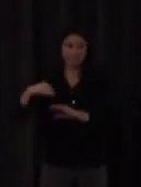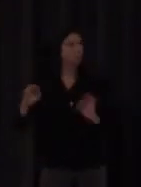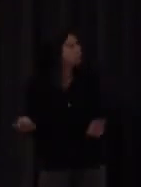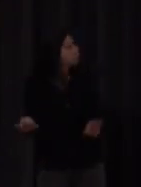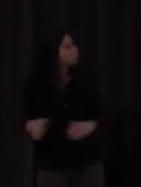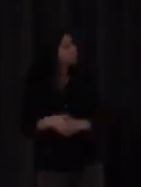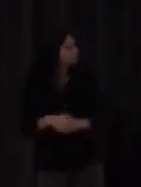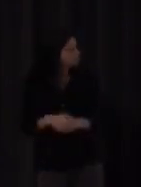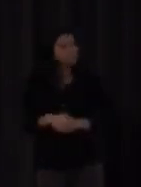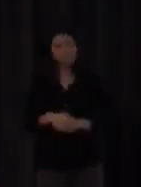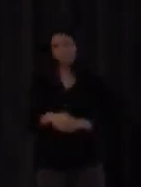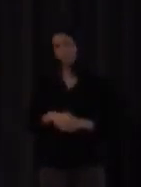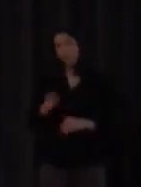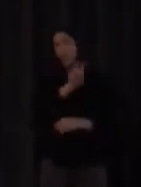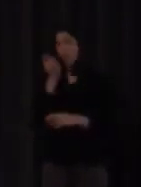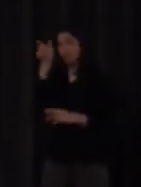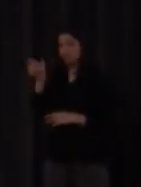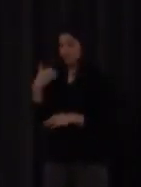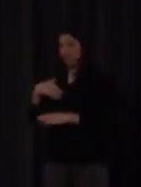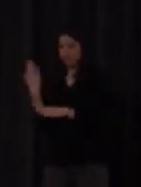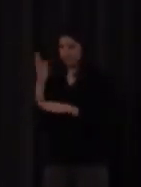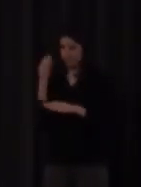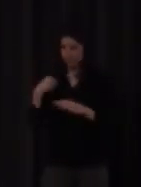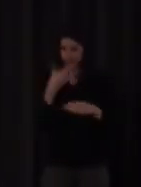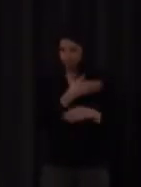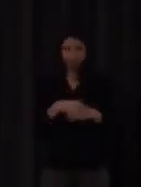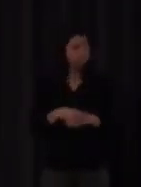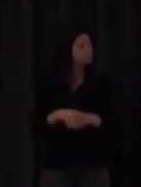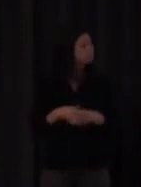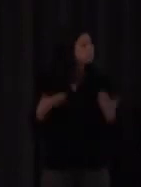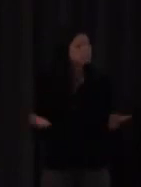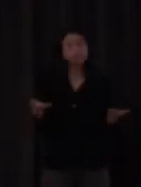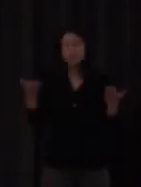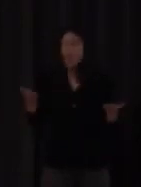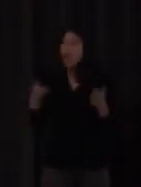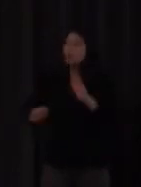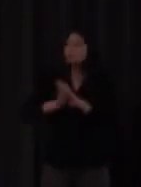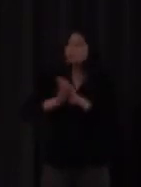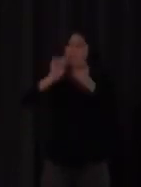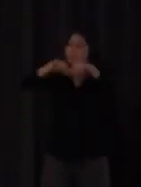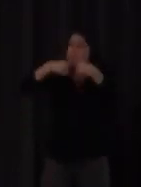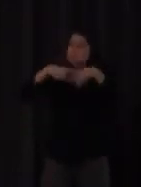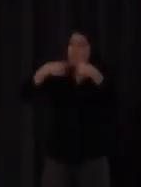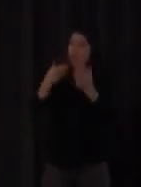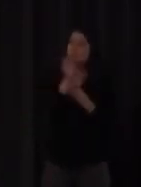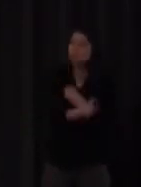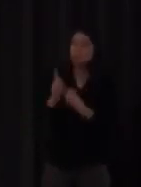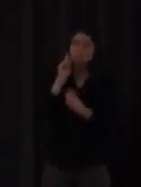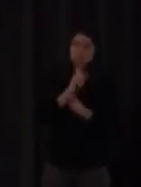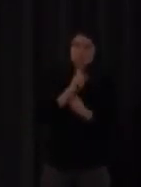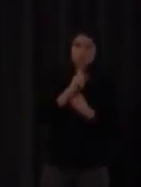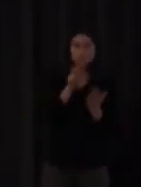con anterioridad bien seguimos reflexionando ¿por qué pocos sordos dominan la lectoescritura?